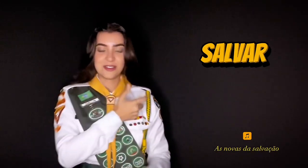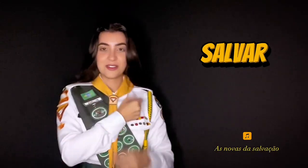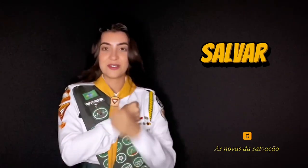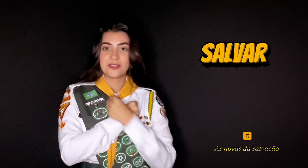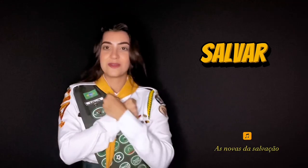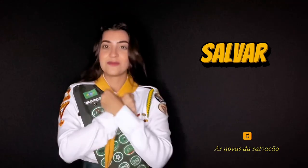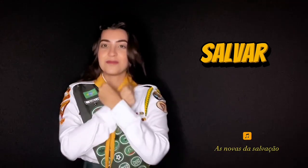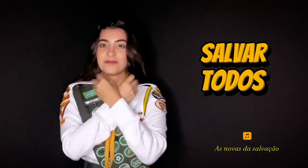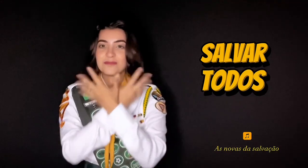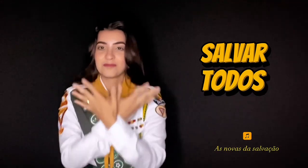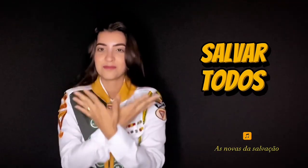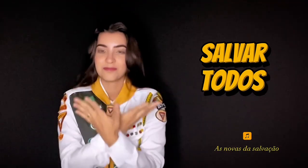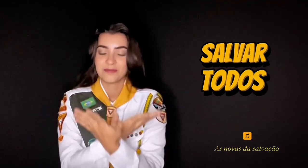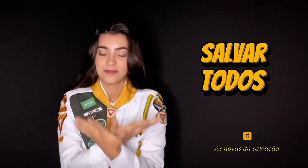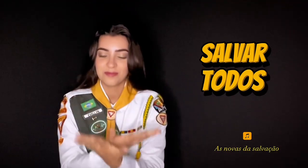Salvar Todos